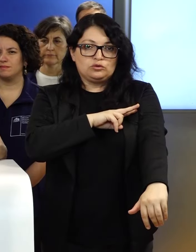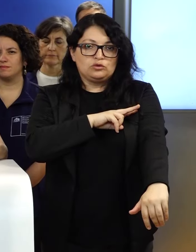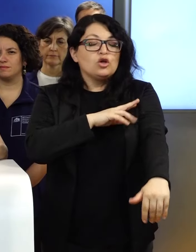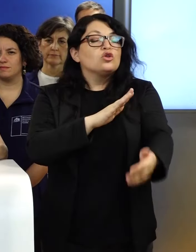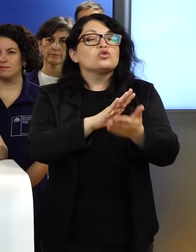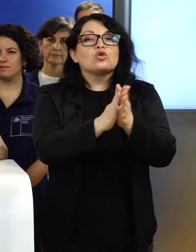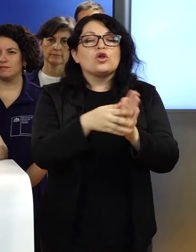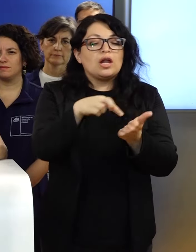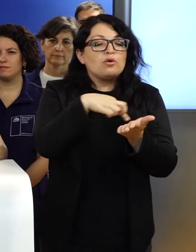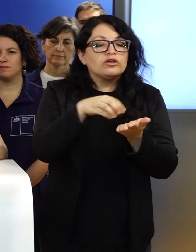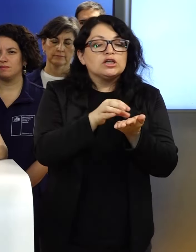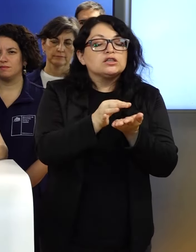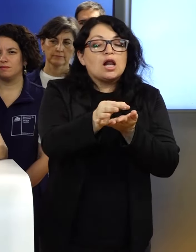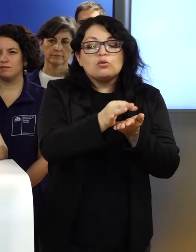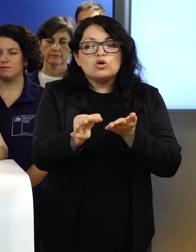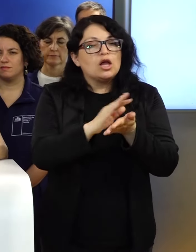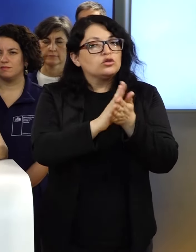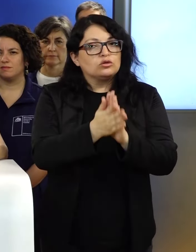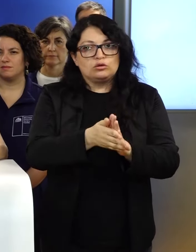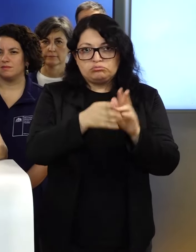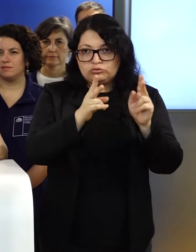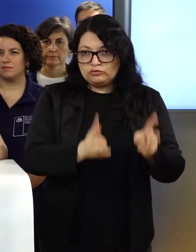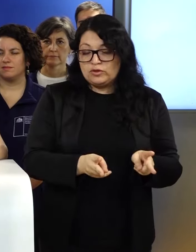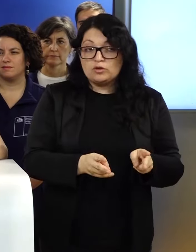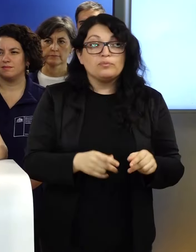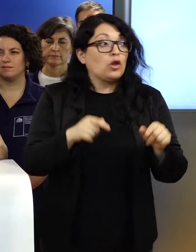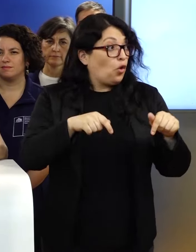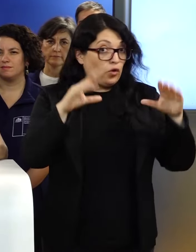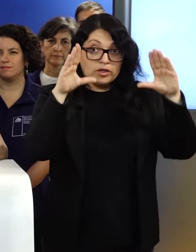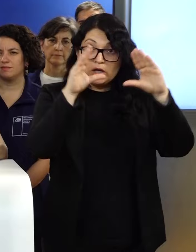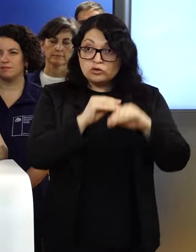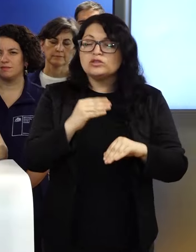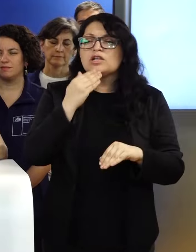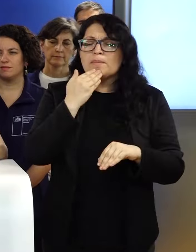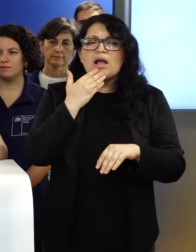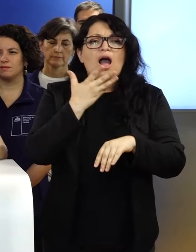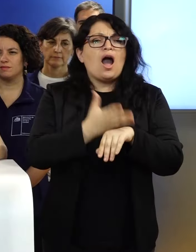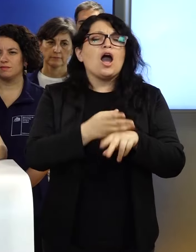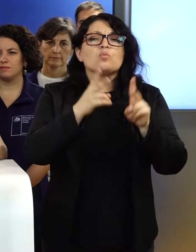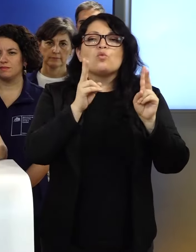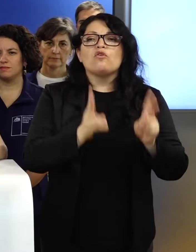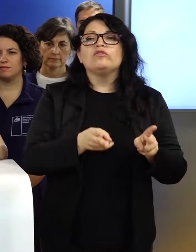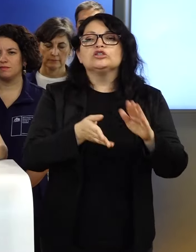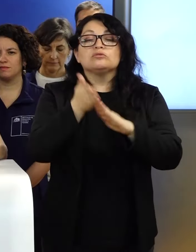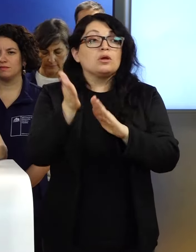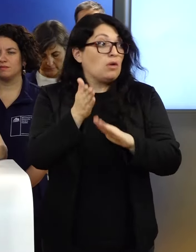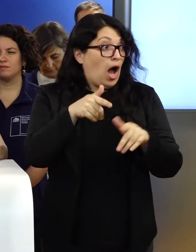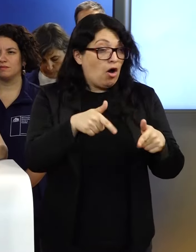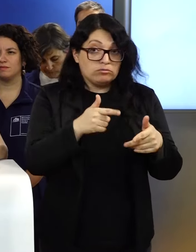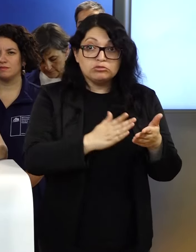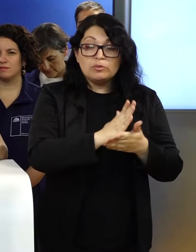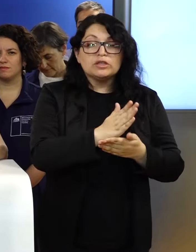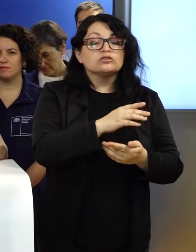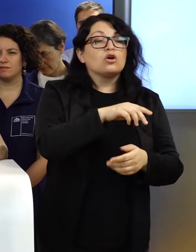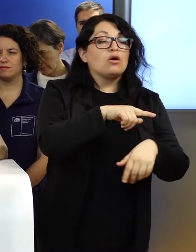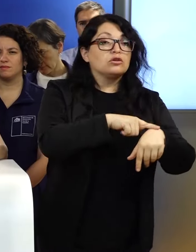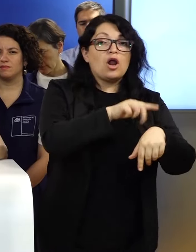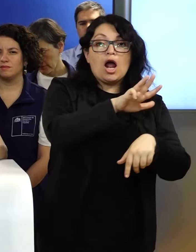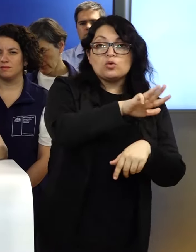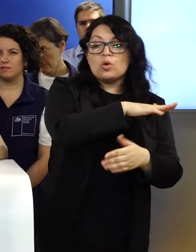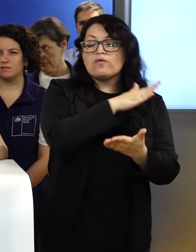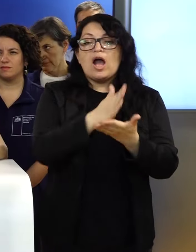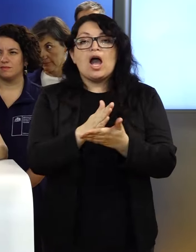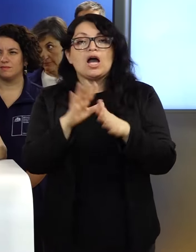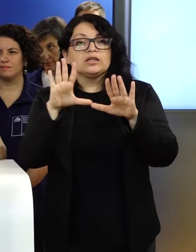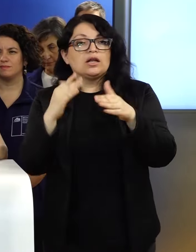provincias y todas sus comunas. Durante la noche de hoy, tenemos un toque de queda que está vigente en este momento desde las 9 de la noche